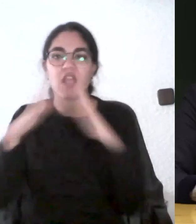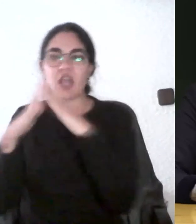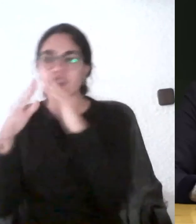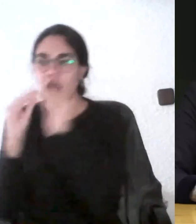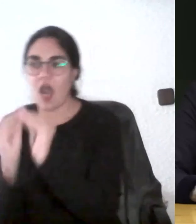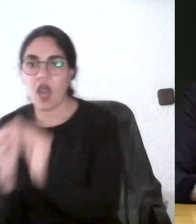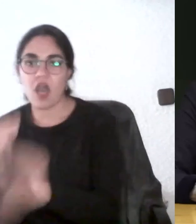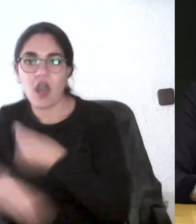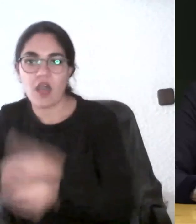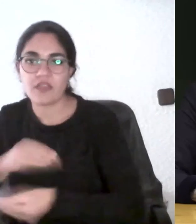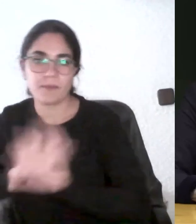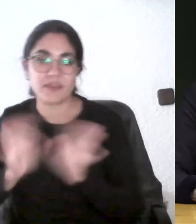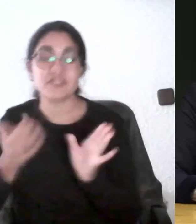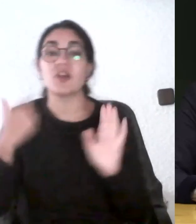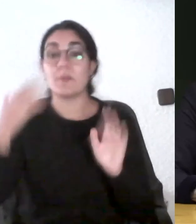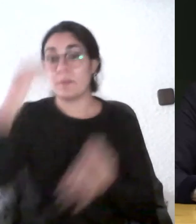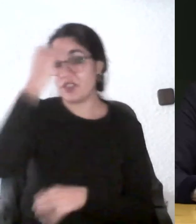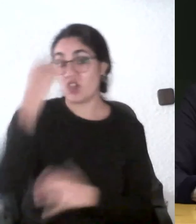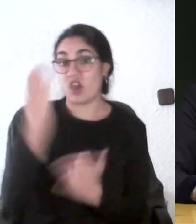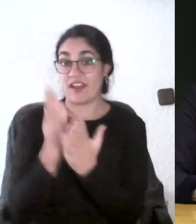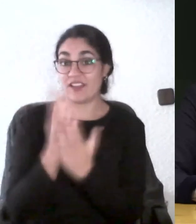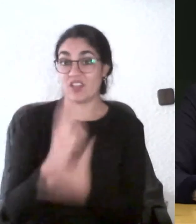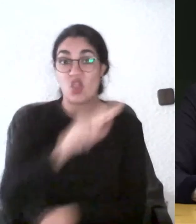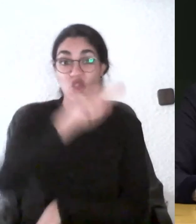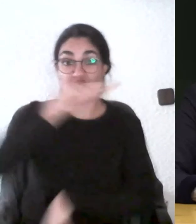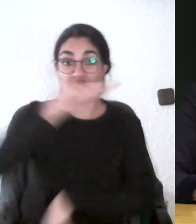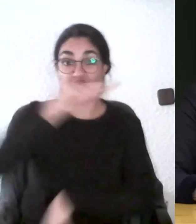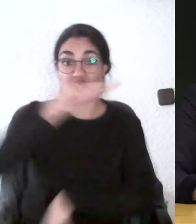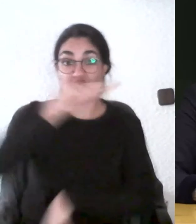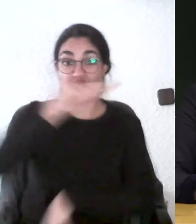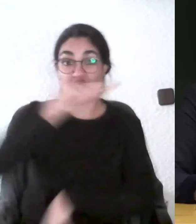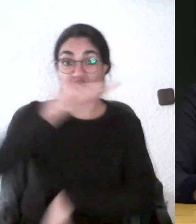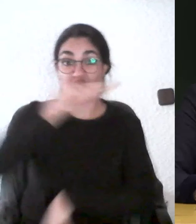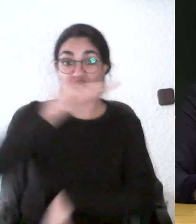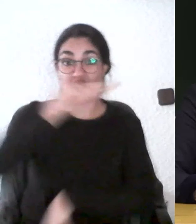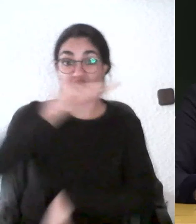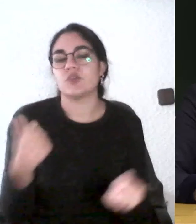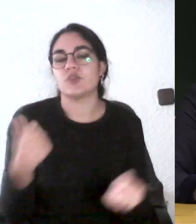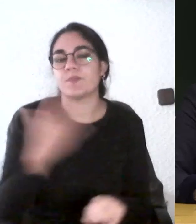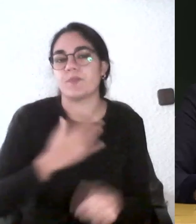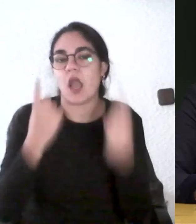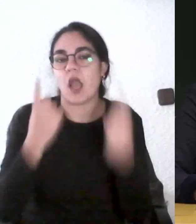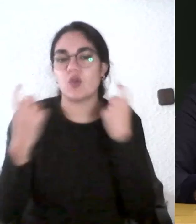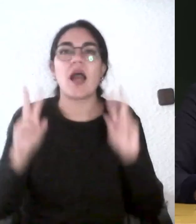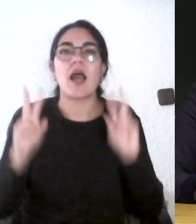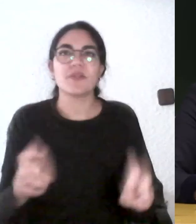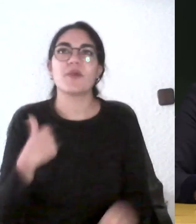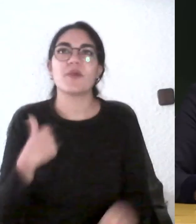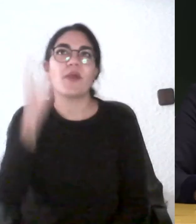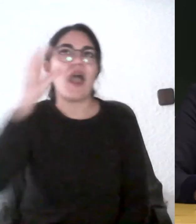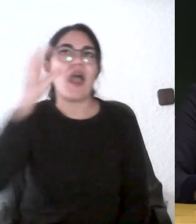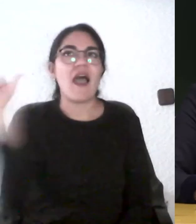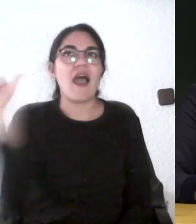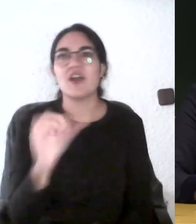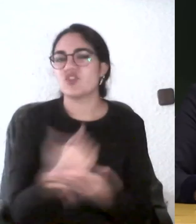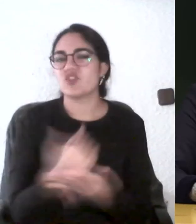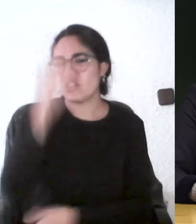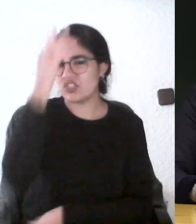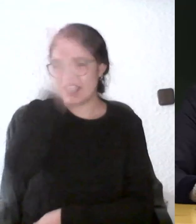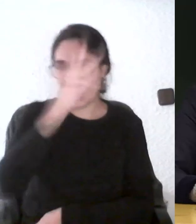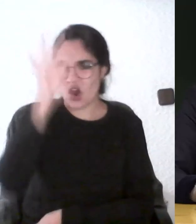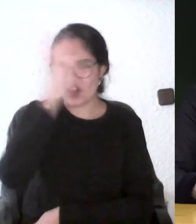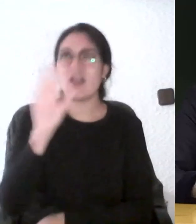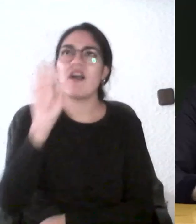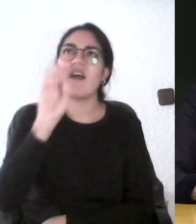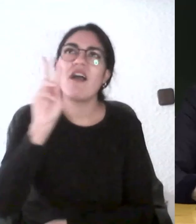entonces como las clases son de dos horas yo les digo a mis alumnos que evidentemente los alumnos al principio prestan mucha atención a todos los contenidos teóricos después